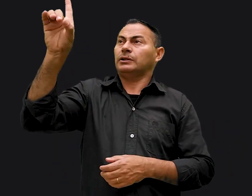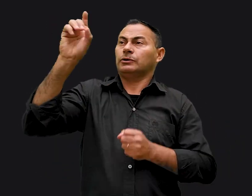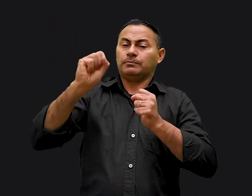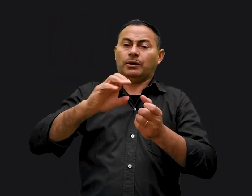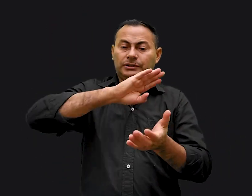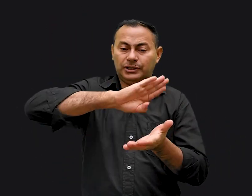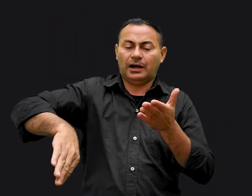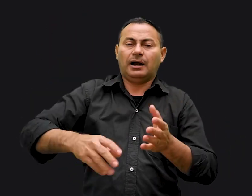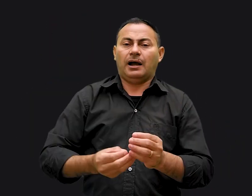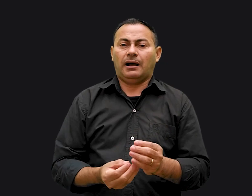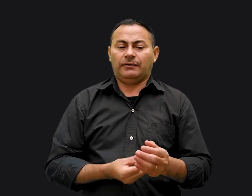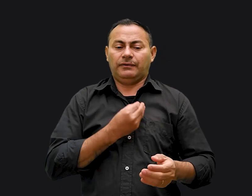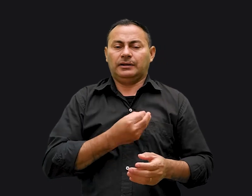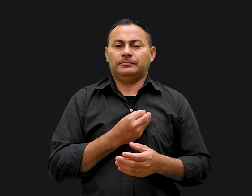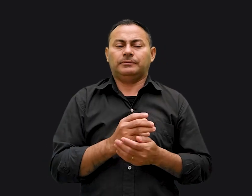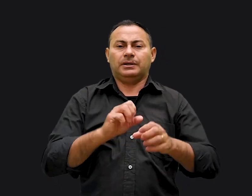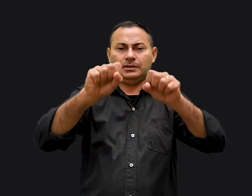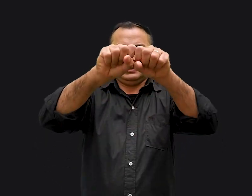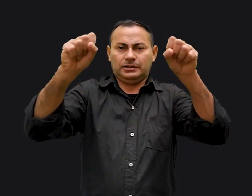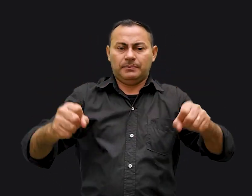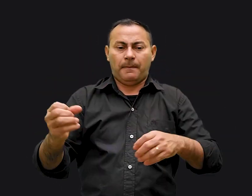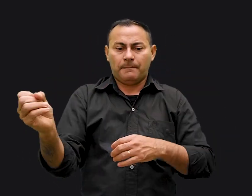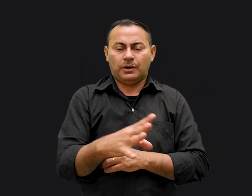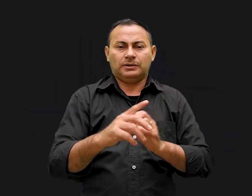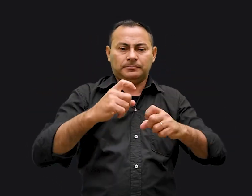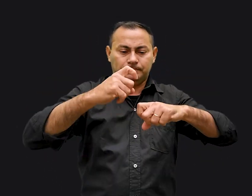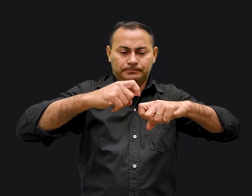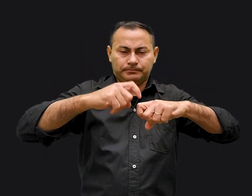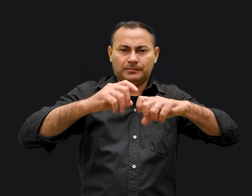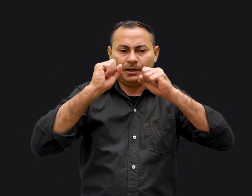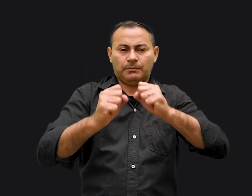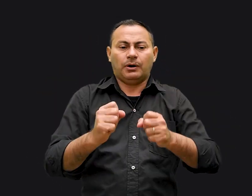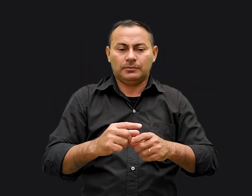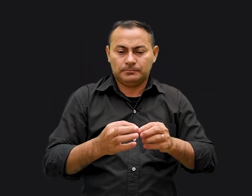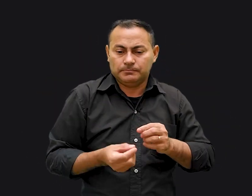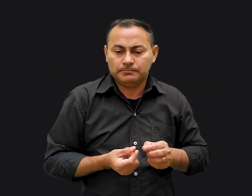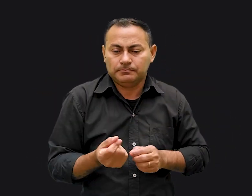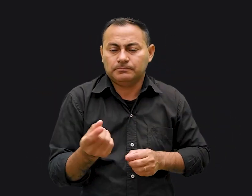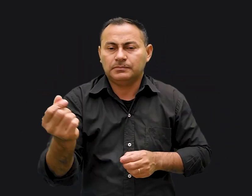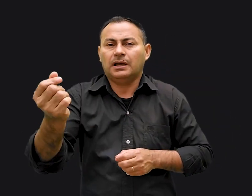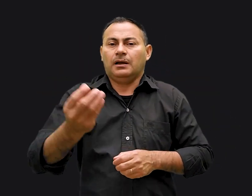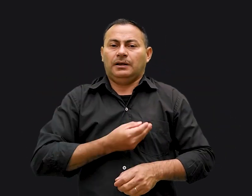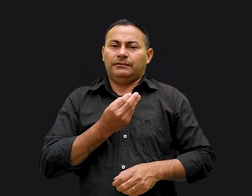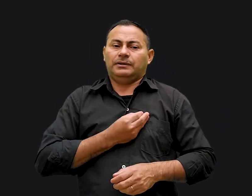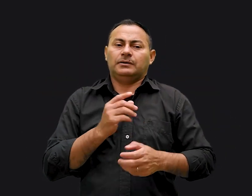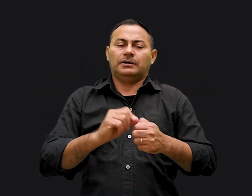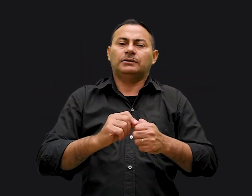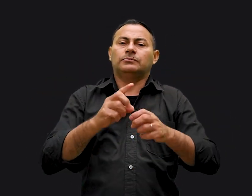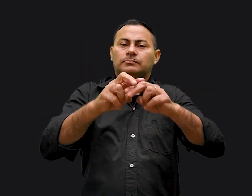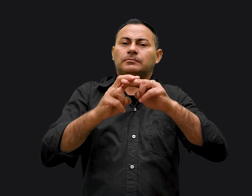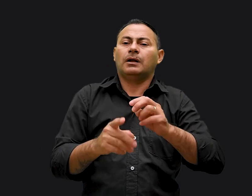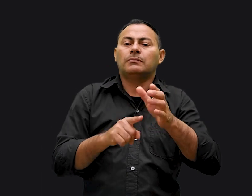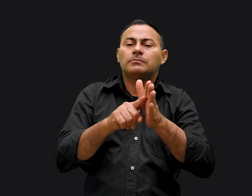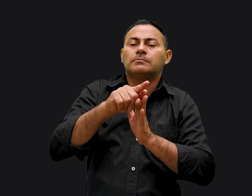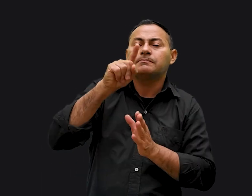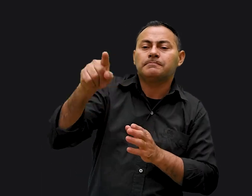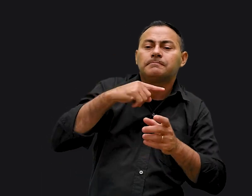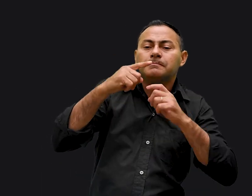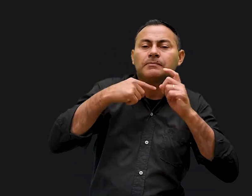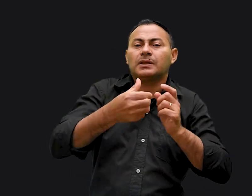pode tirá-la Os sofisticados sistemas da moderna medicina que podem prolongar a vida em certos casos levantam uma questão sobre esse sexto